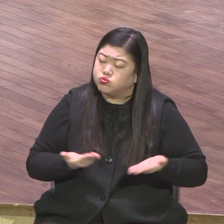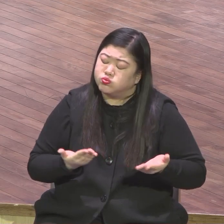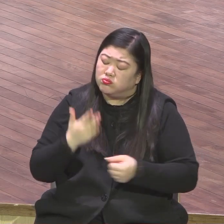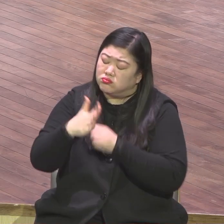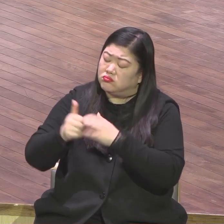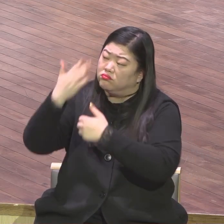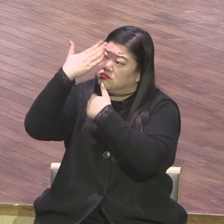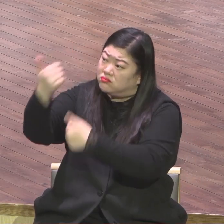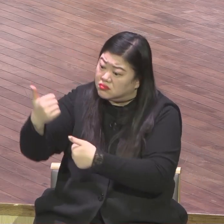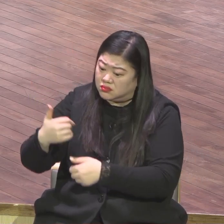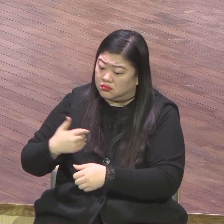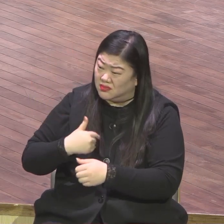메시지를 하라는 것입니다